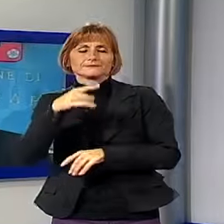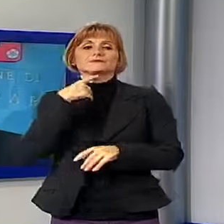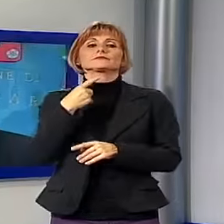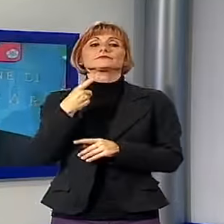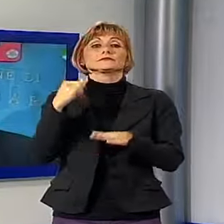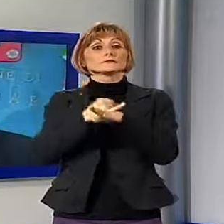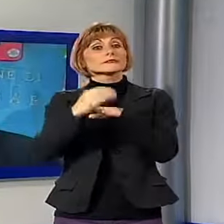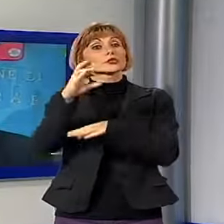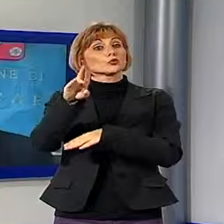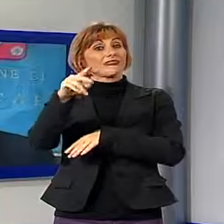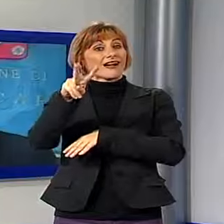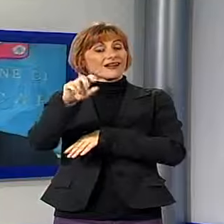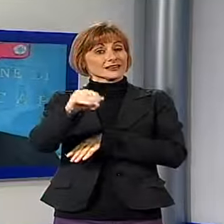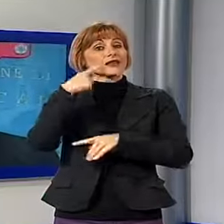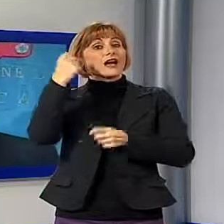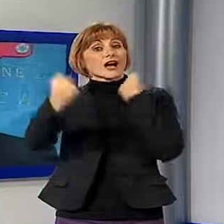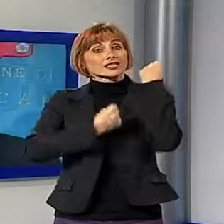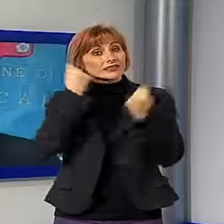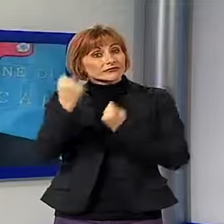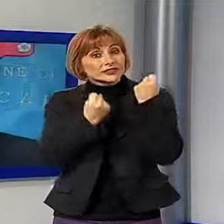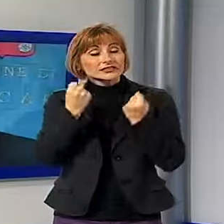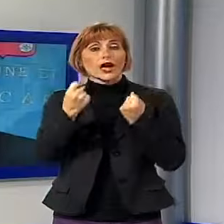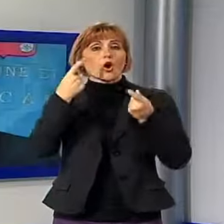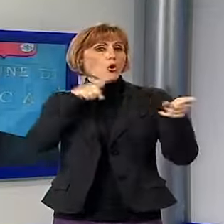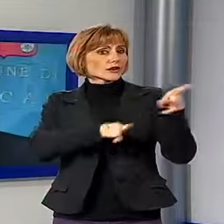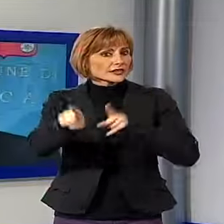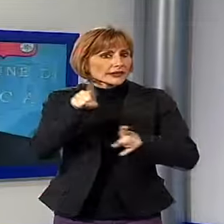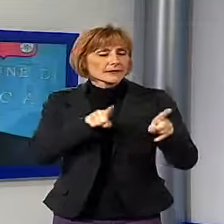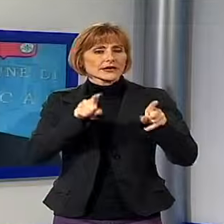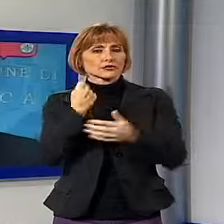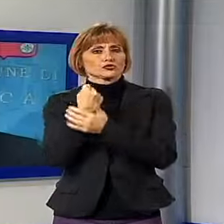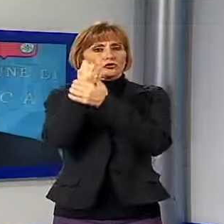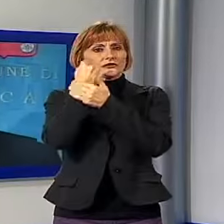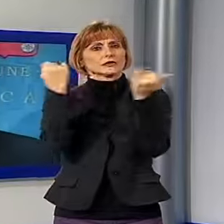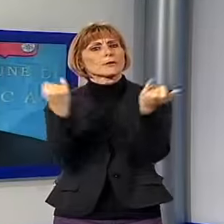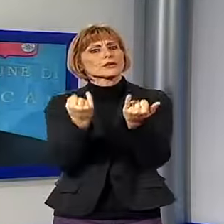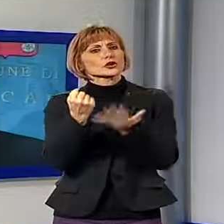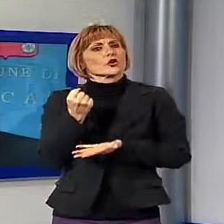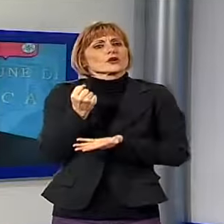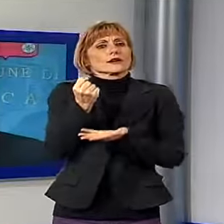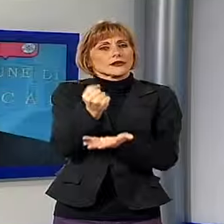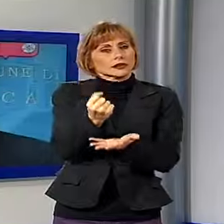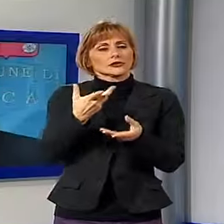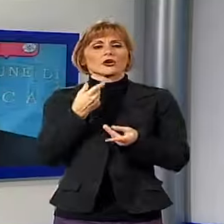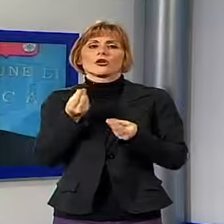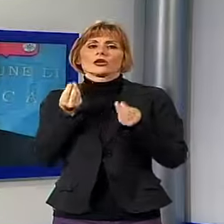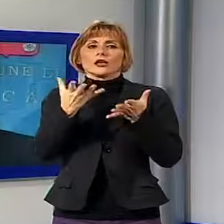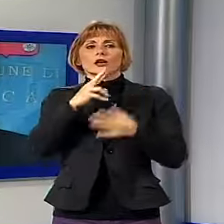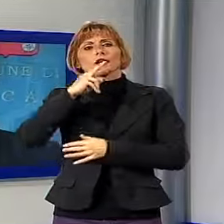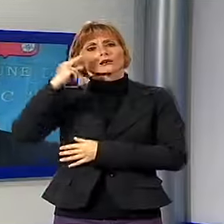'attività di orientamento, di sostegno, di microcredito per dare quella risposta indispensabile per l